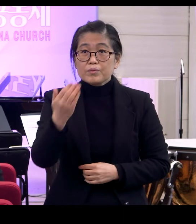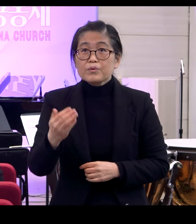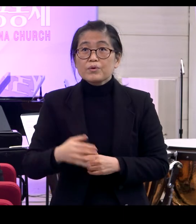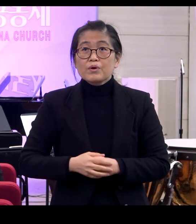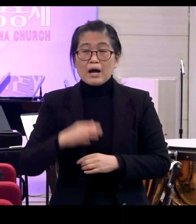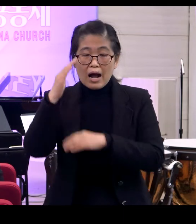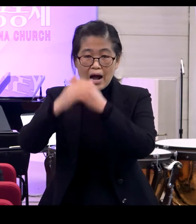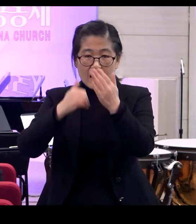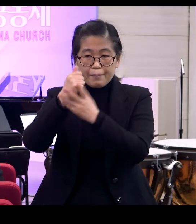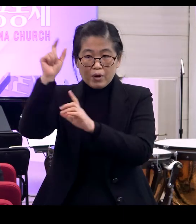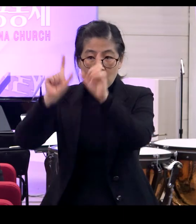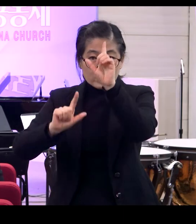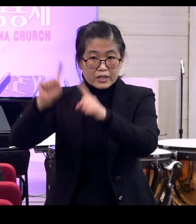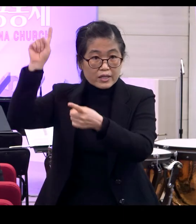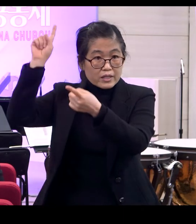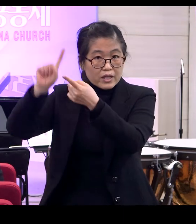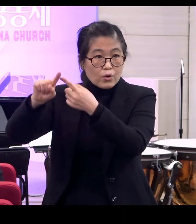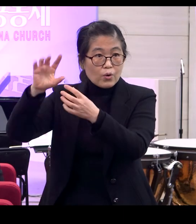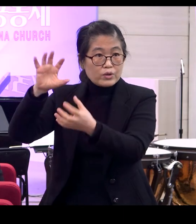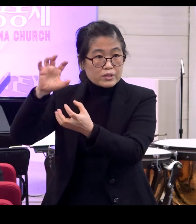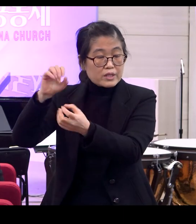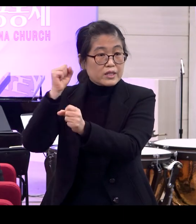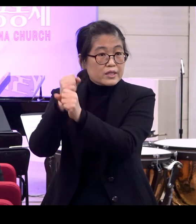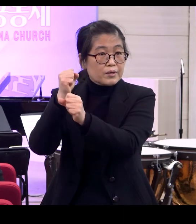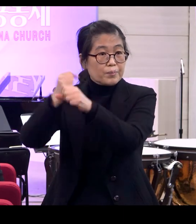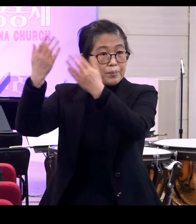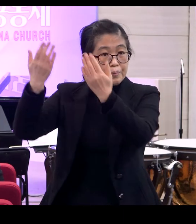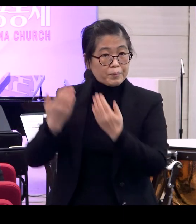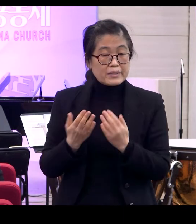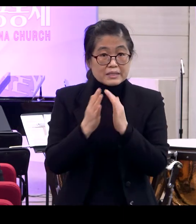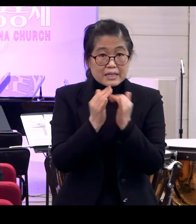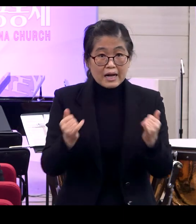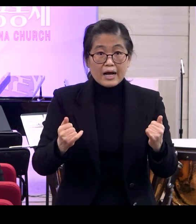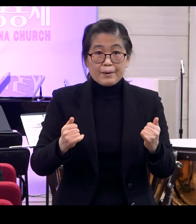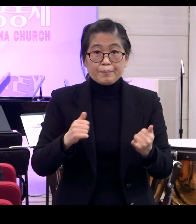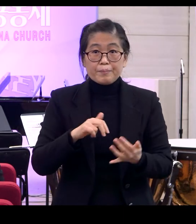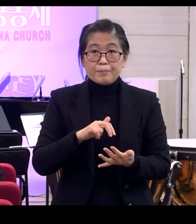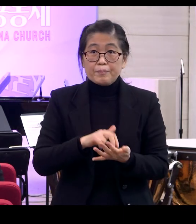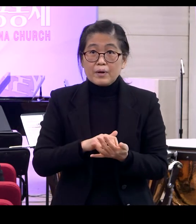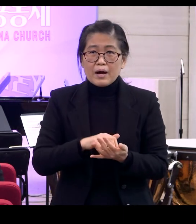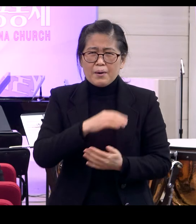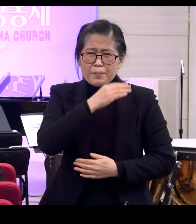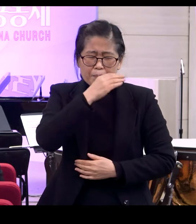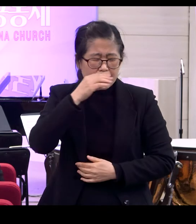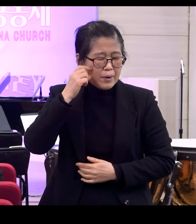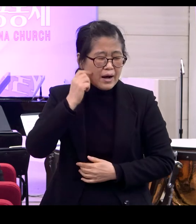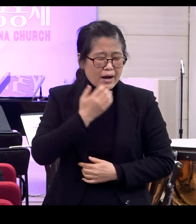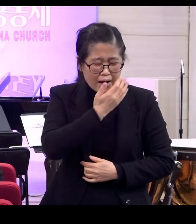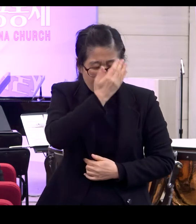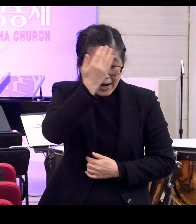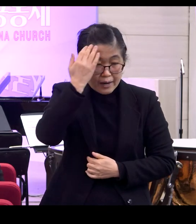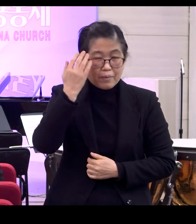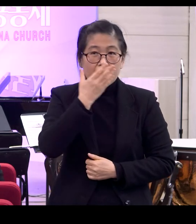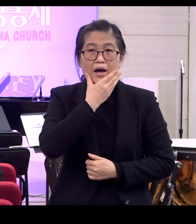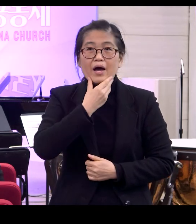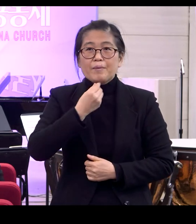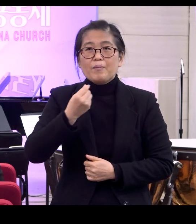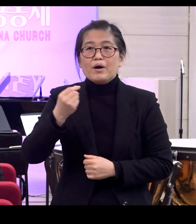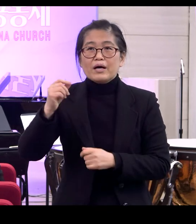하나님의 형상대로 지음받은 인간으로서 정말 바르고 아름답게 행복하게